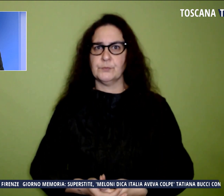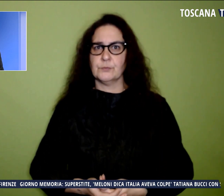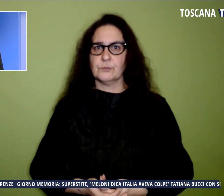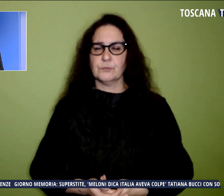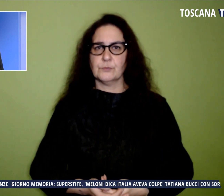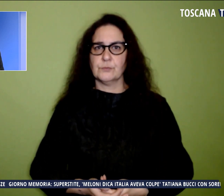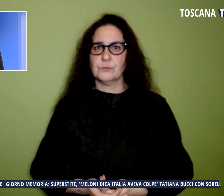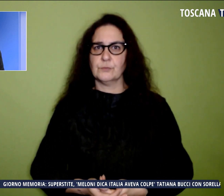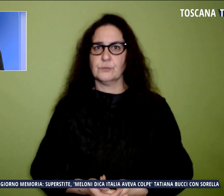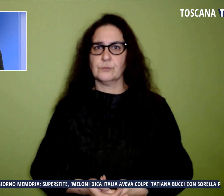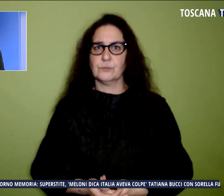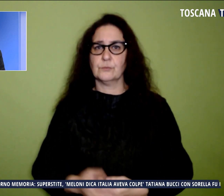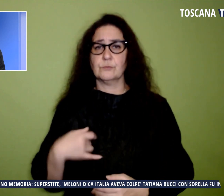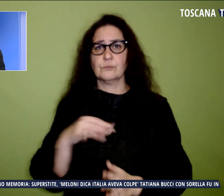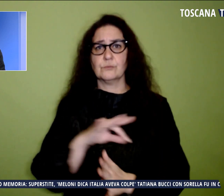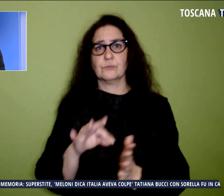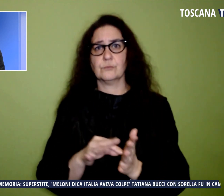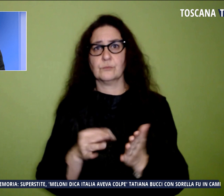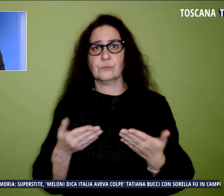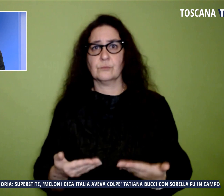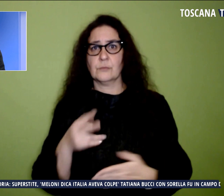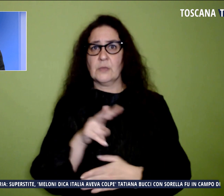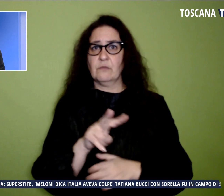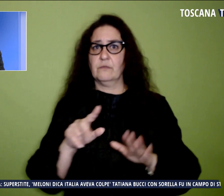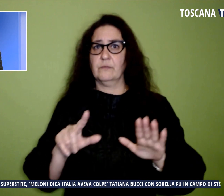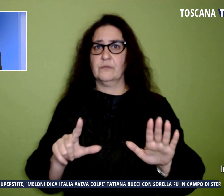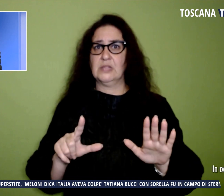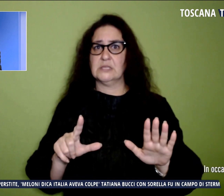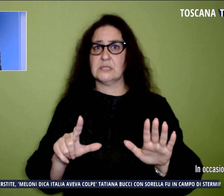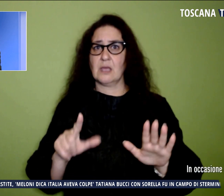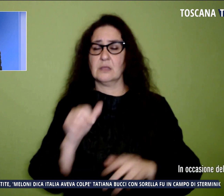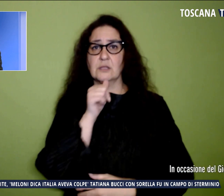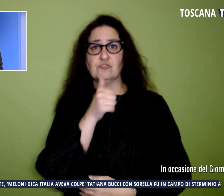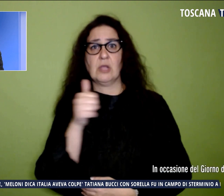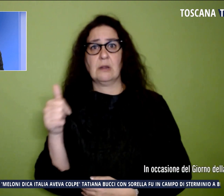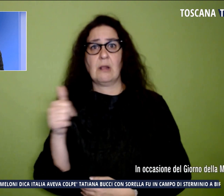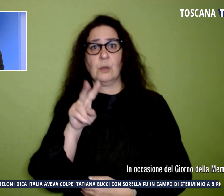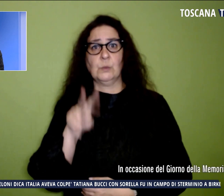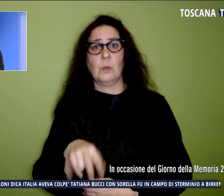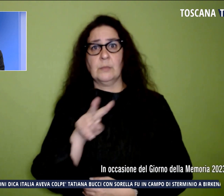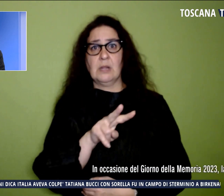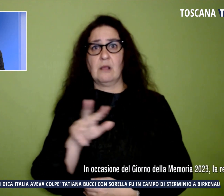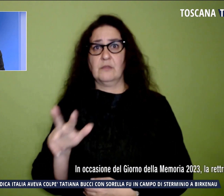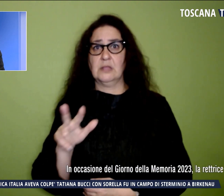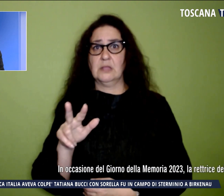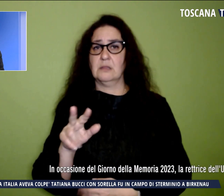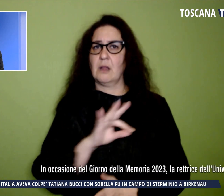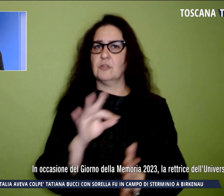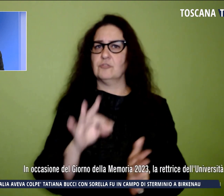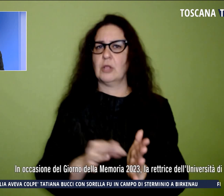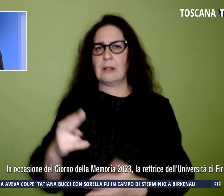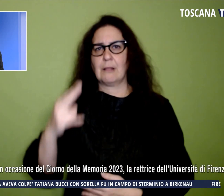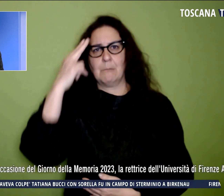Oggi, 27 gennaio del 2023, il giorno della memoria, in